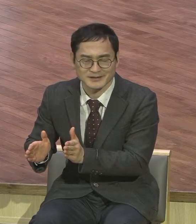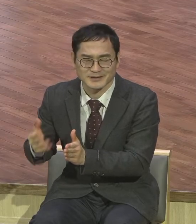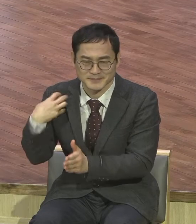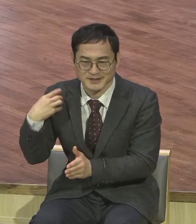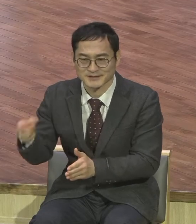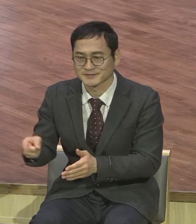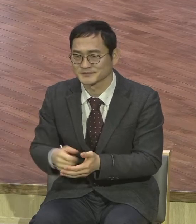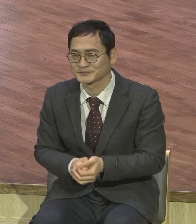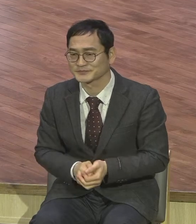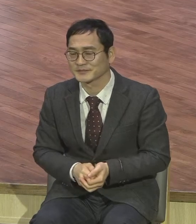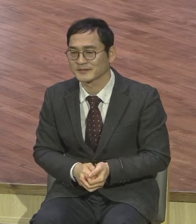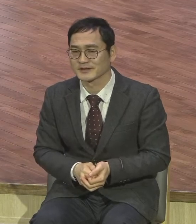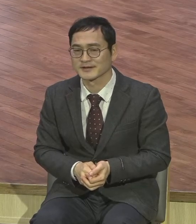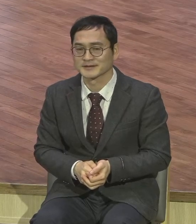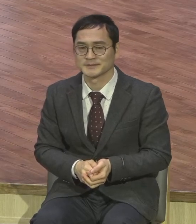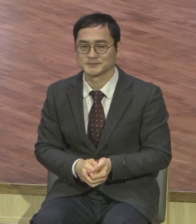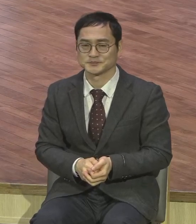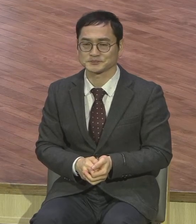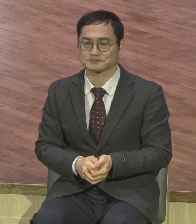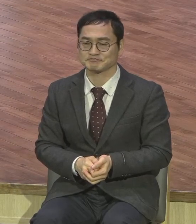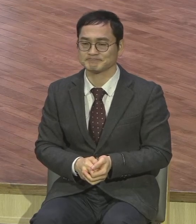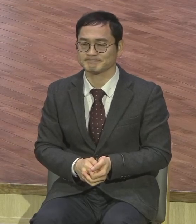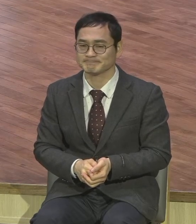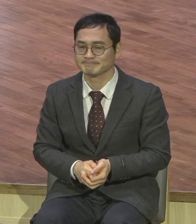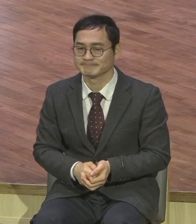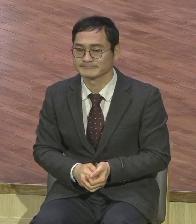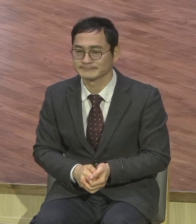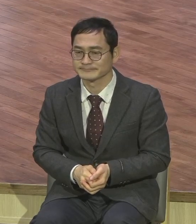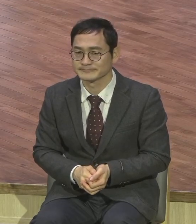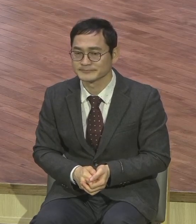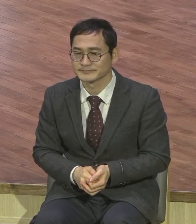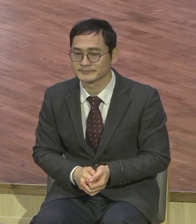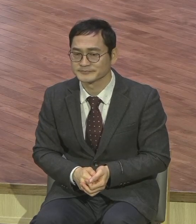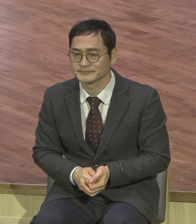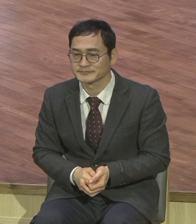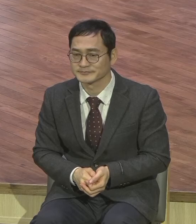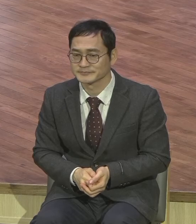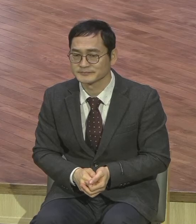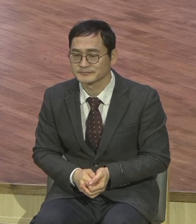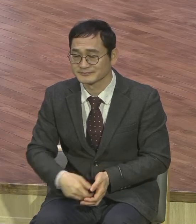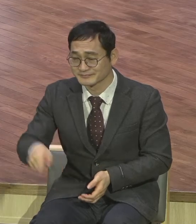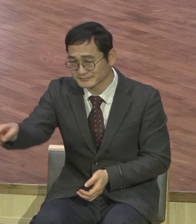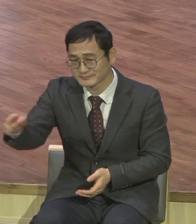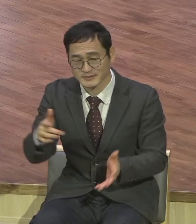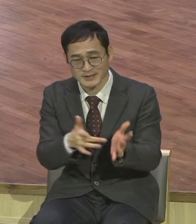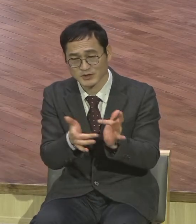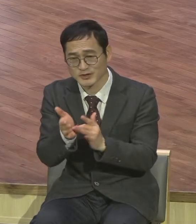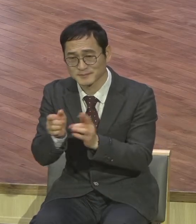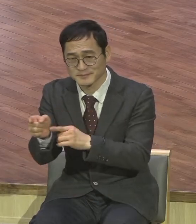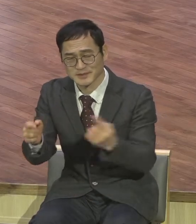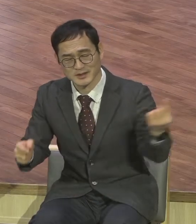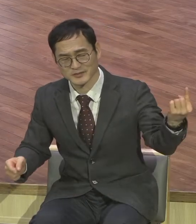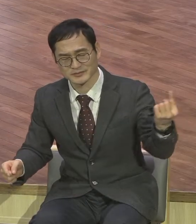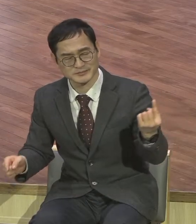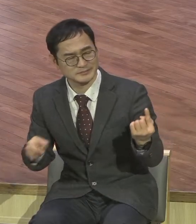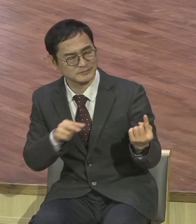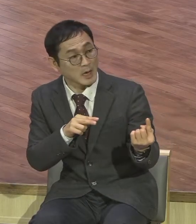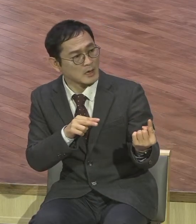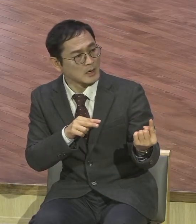그는 예수님이 메시아로 오셨음을 실제로 아 메시아구나 예비하러 왔지만은